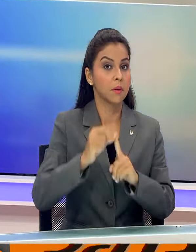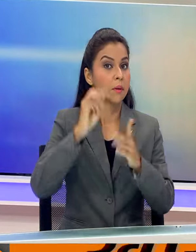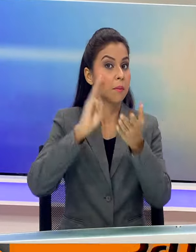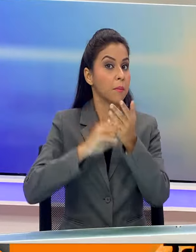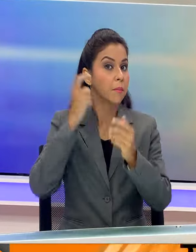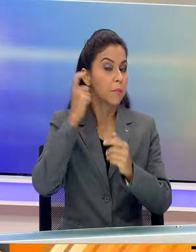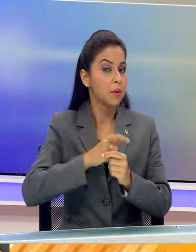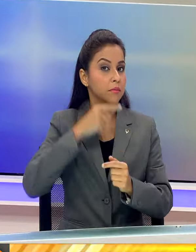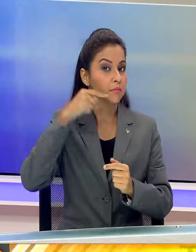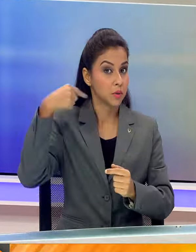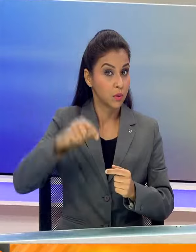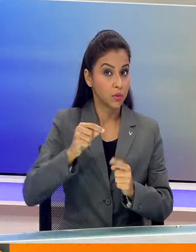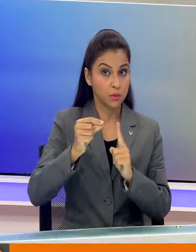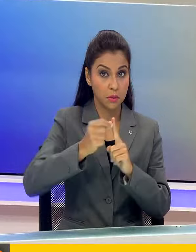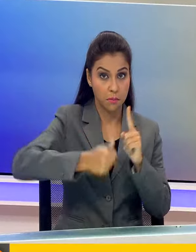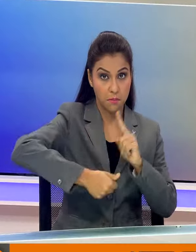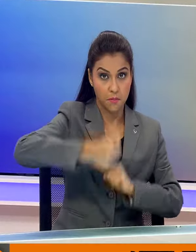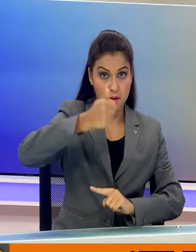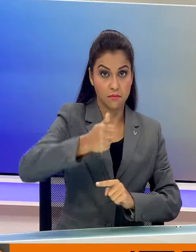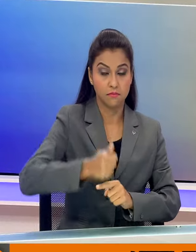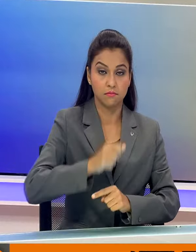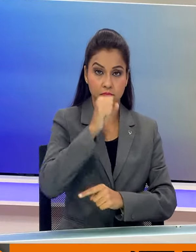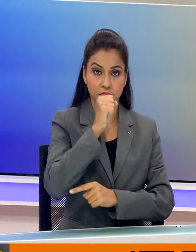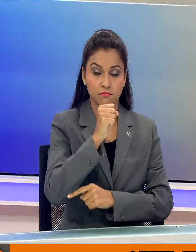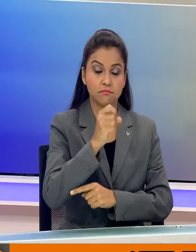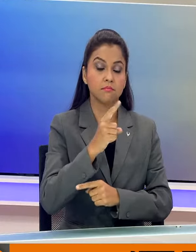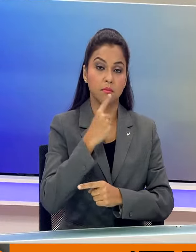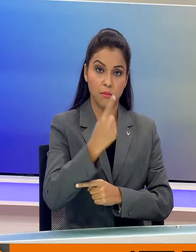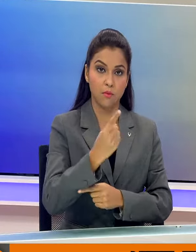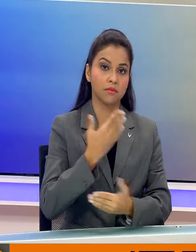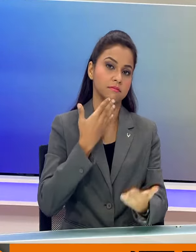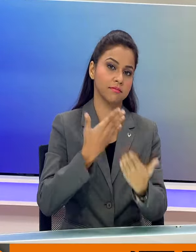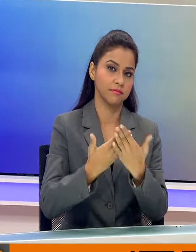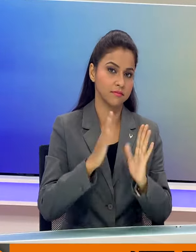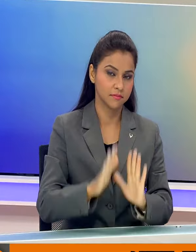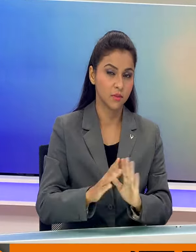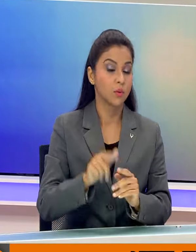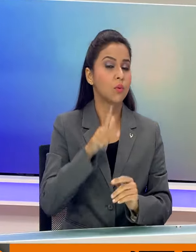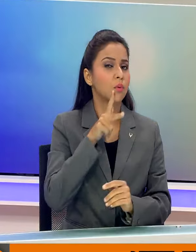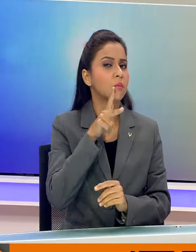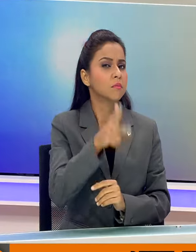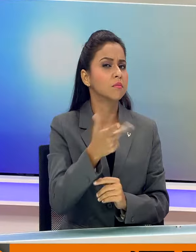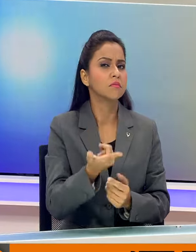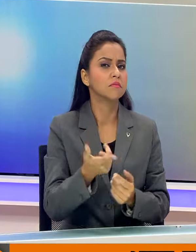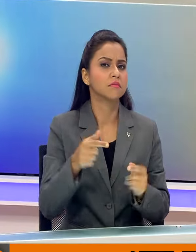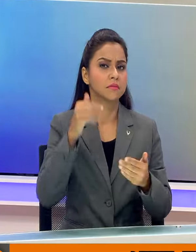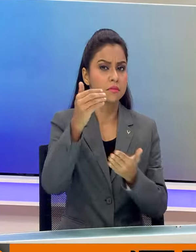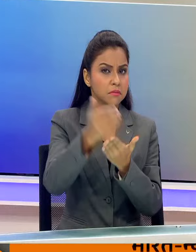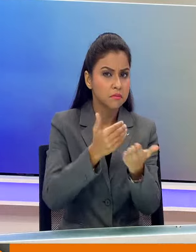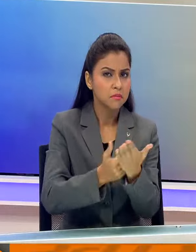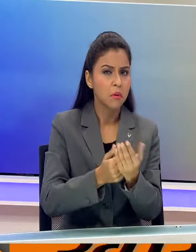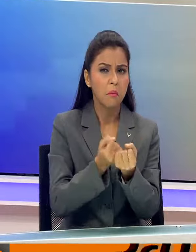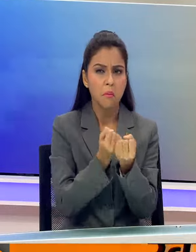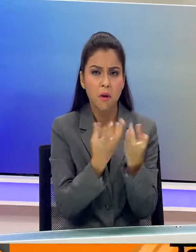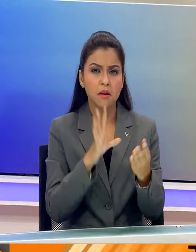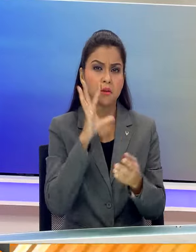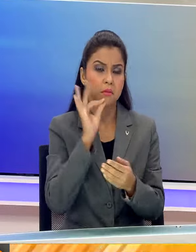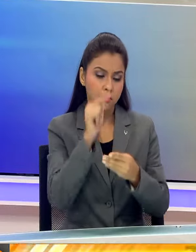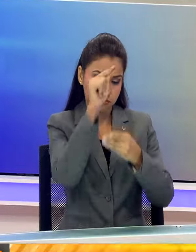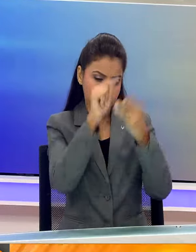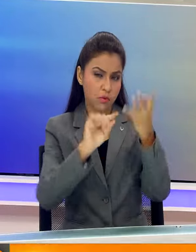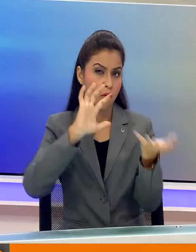के राश्ट्रुपती को मेजबानी के लिए धन्यवाद भी दिया उन्होंने कहा कि इस सम्मेलन में कई मुद्दों पर